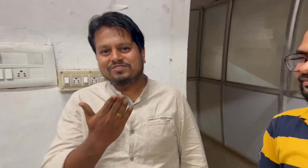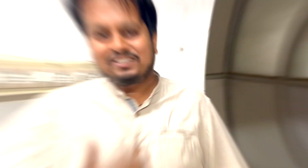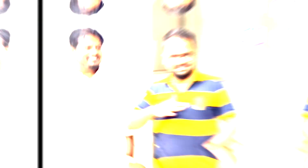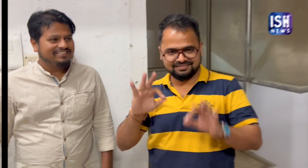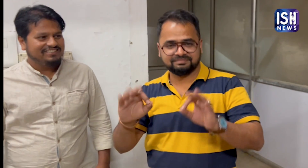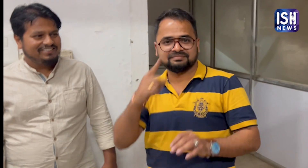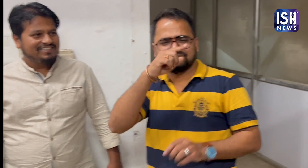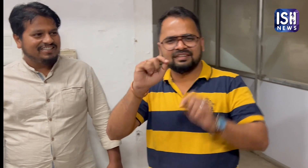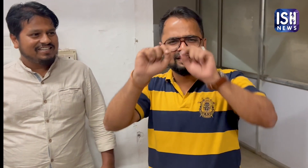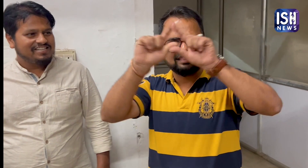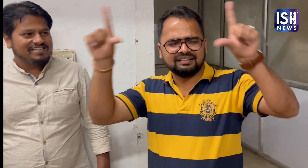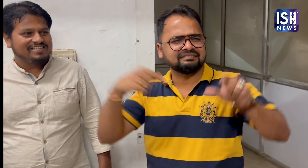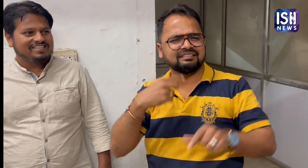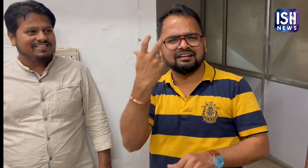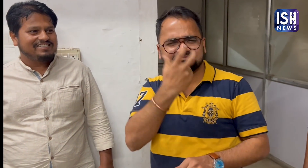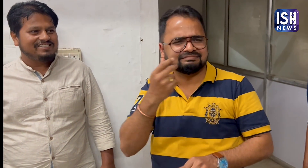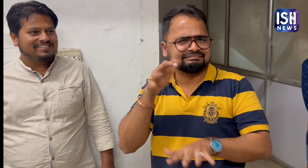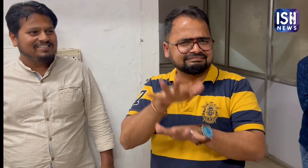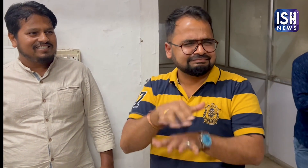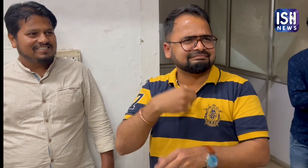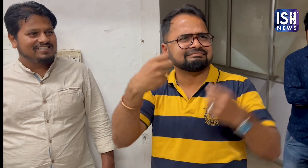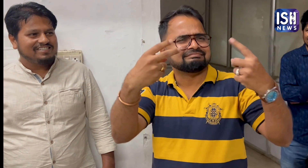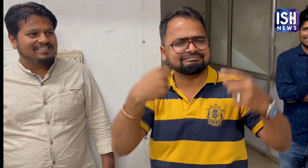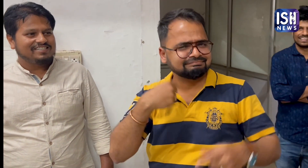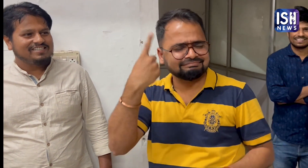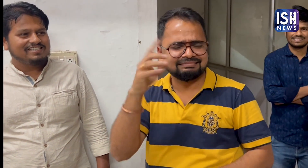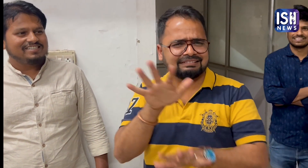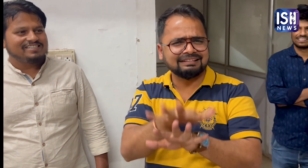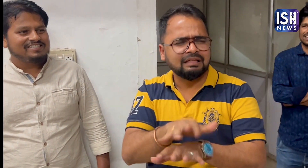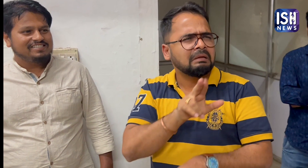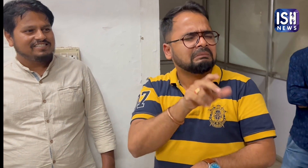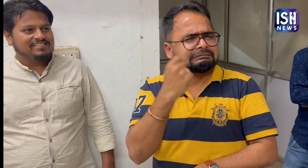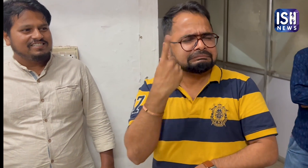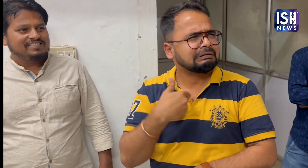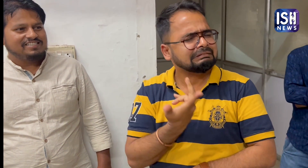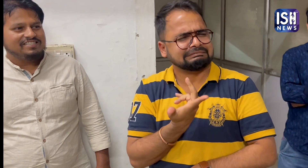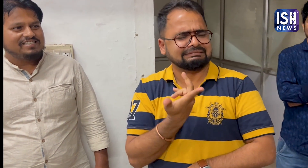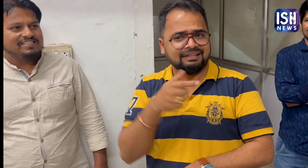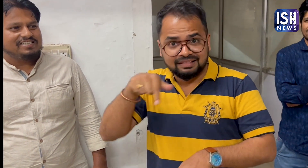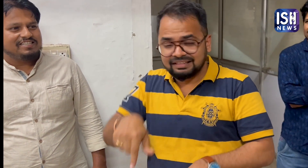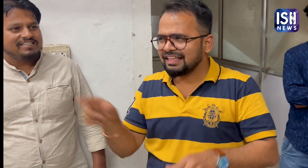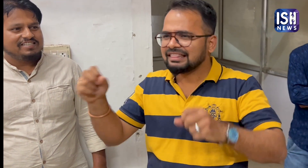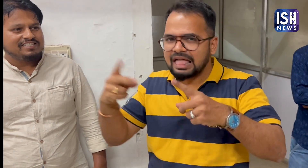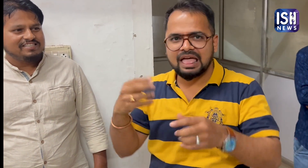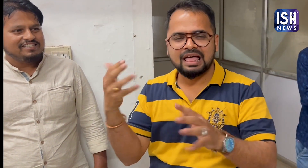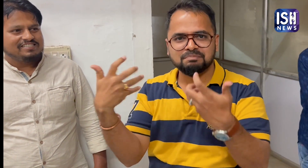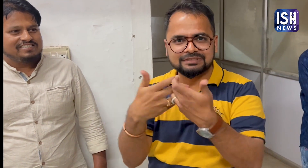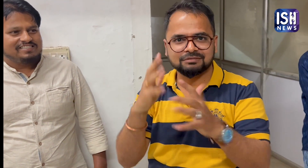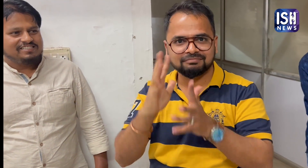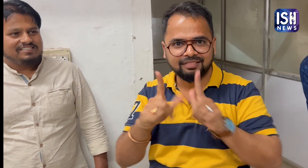धन्यवाद मैंने फिल्म देखी, लेकिन डायलोग और सब्टाइटल समझ में नहीं आये अब मैं सांकेतिक भाशा से